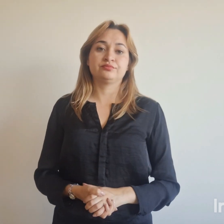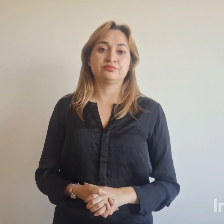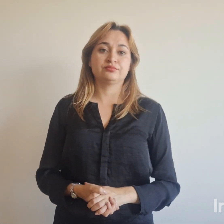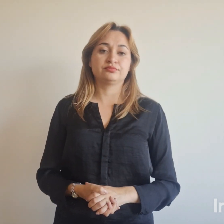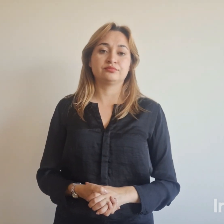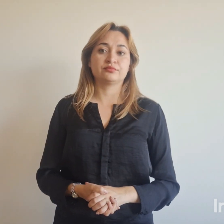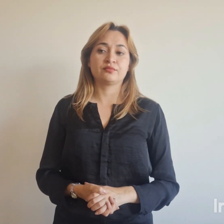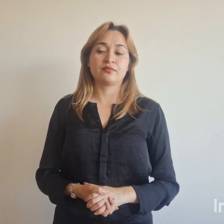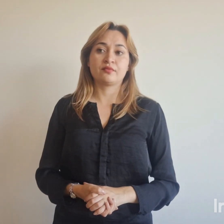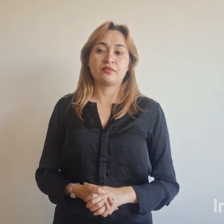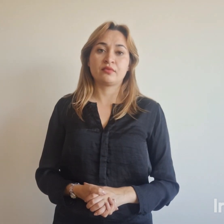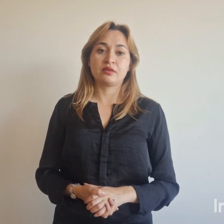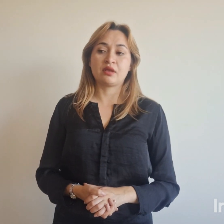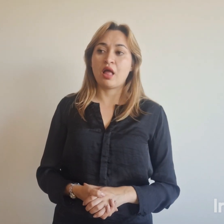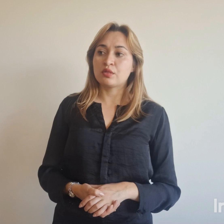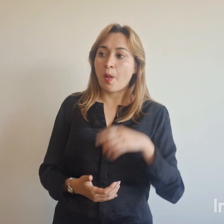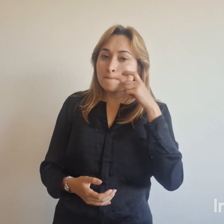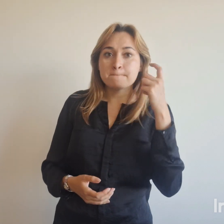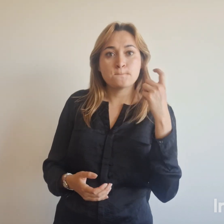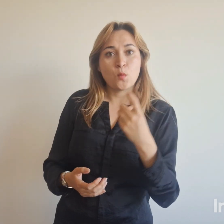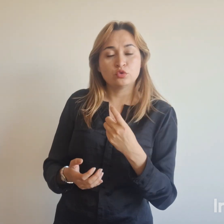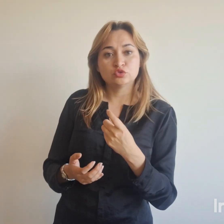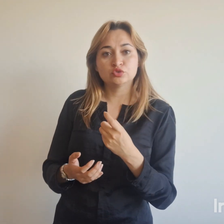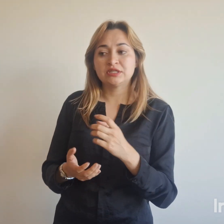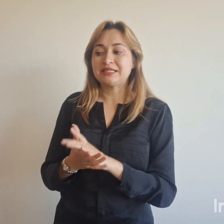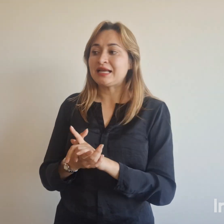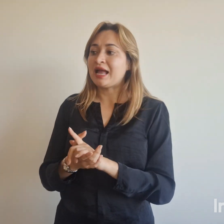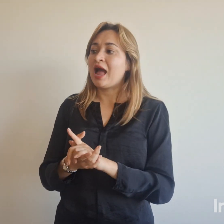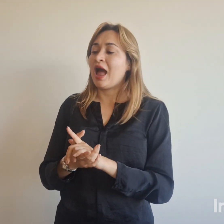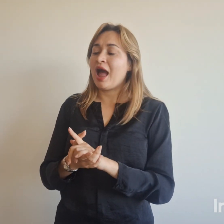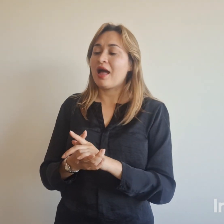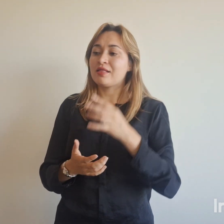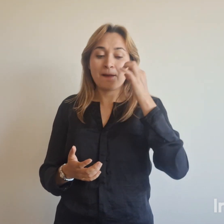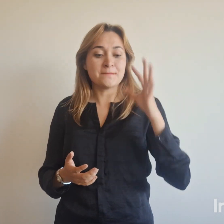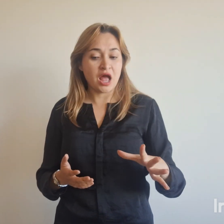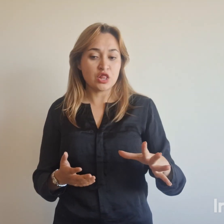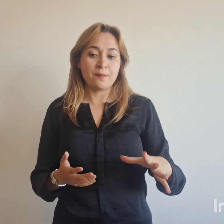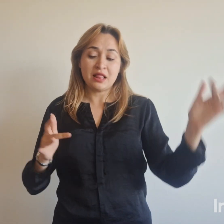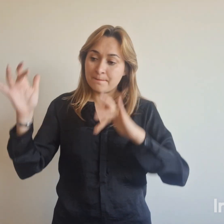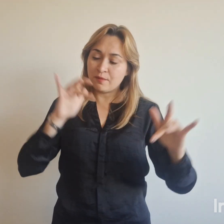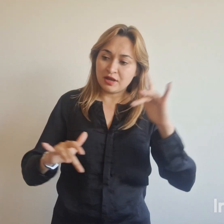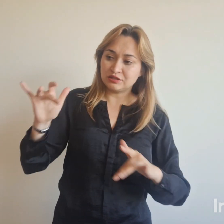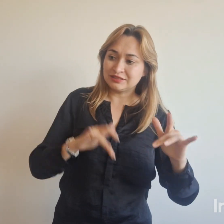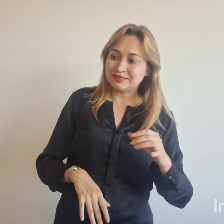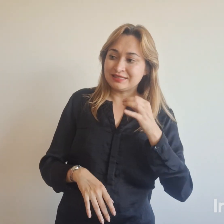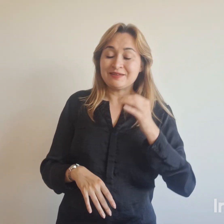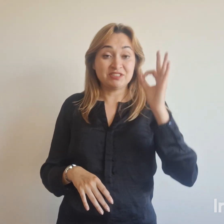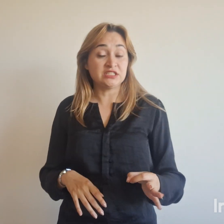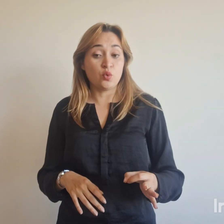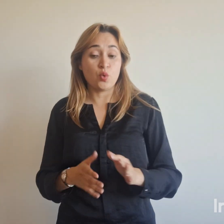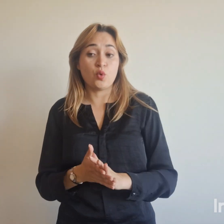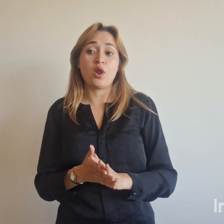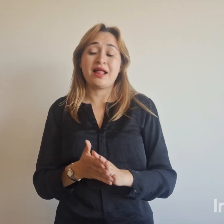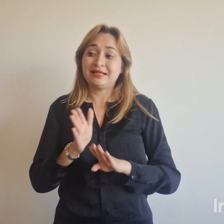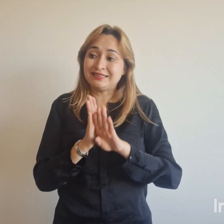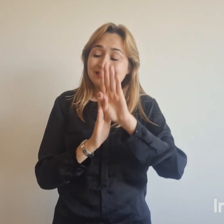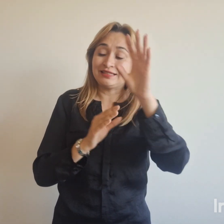Esta medida se adopta con el fin de priorizar la seguridad de los participantes y asegurar que la recolección se realice bajo condiciones óptimas.